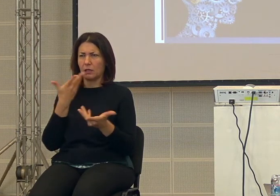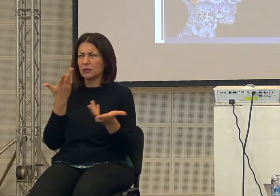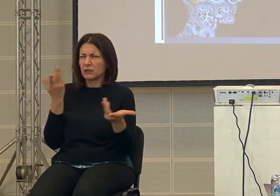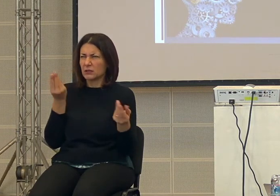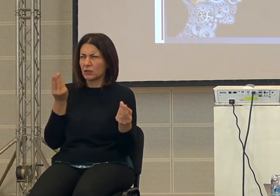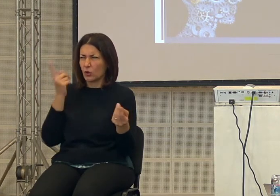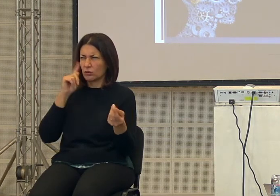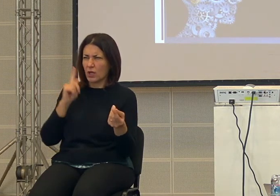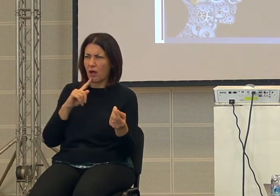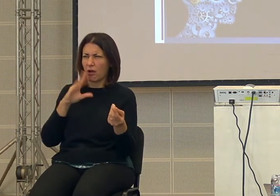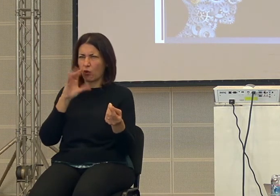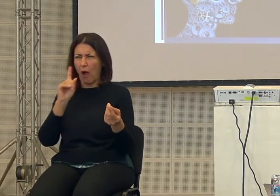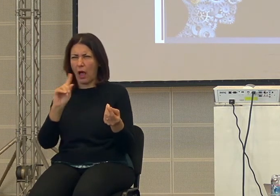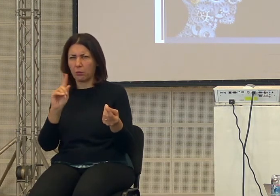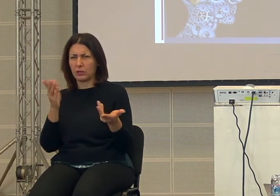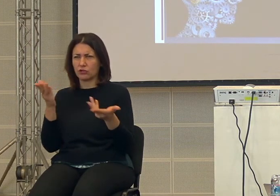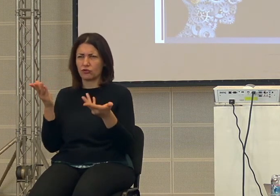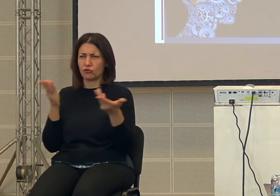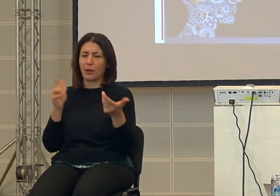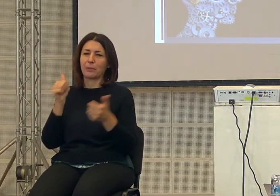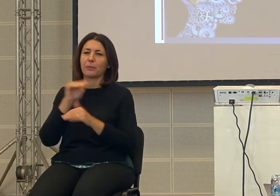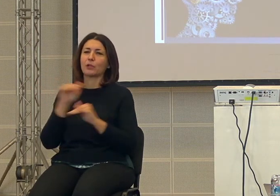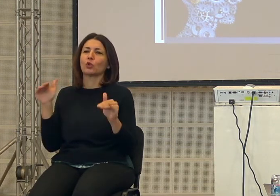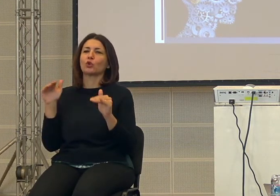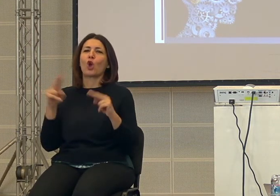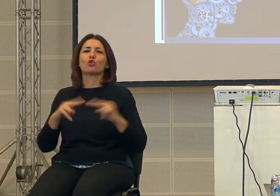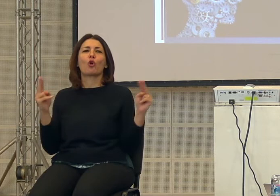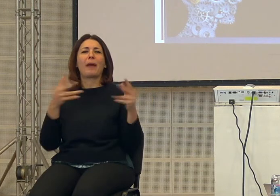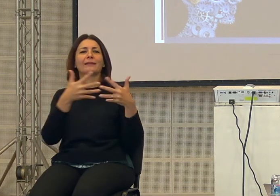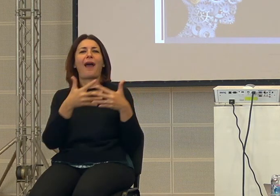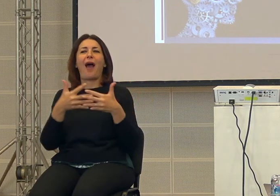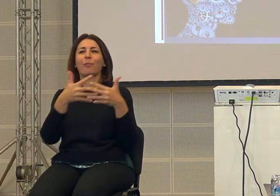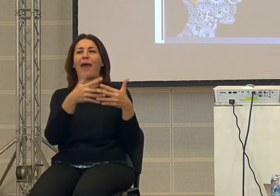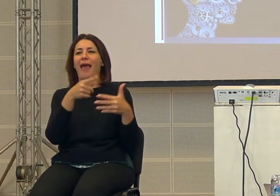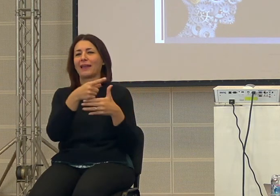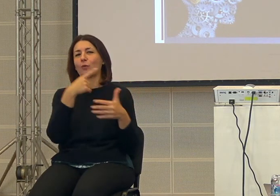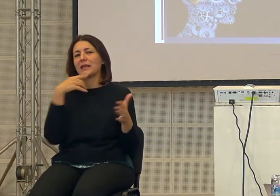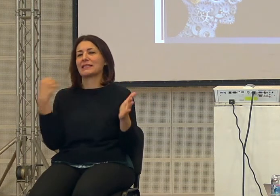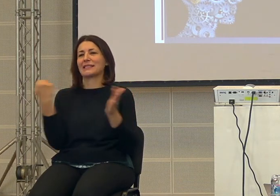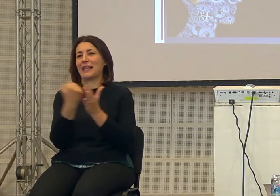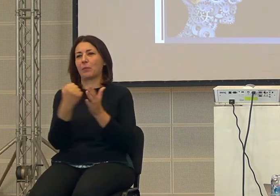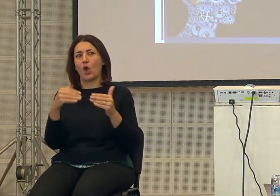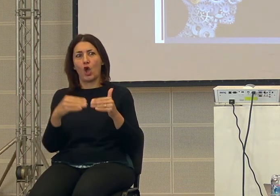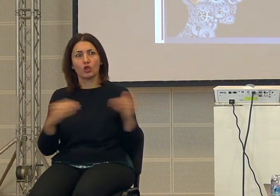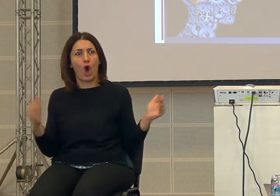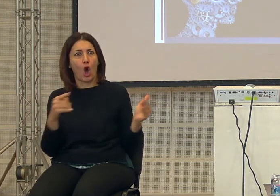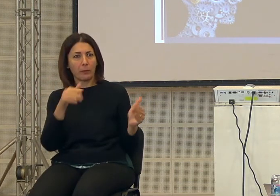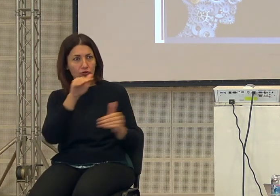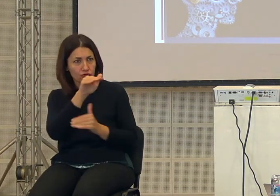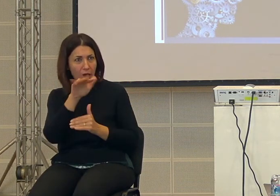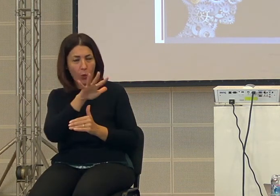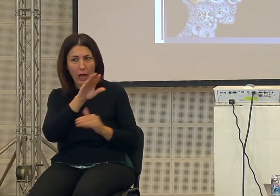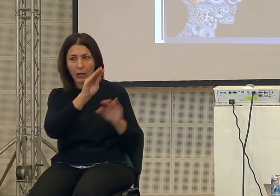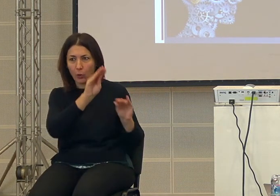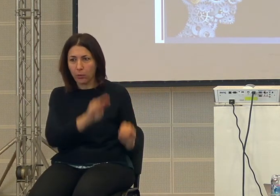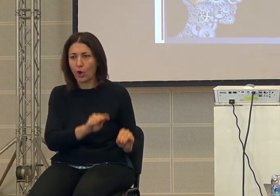cose che non capisce il primo naturalmente è la scoperta dell'America quello è il simbolo cioè che quello che